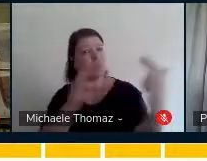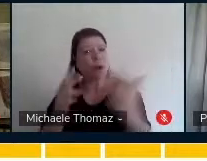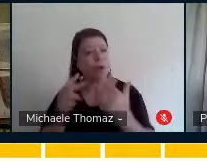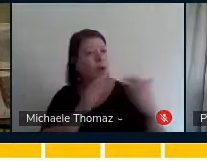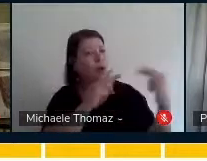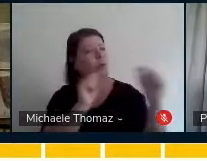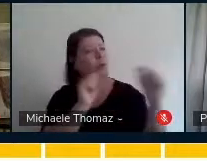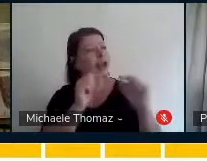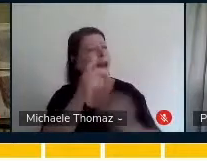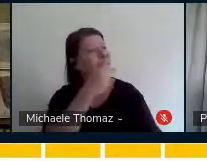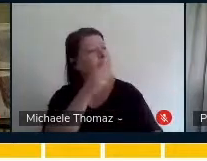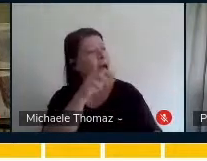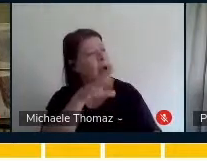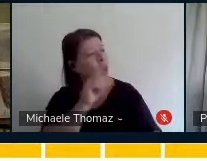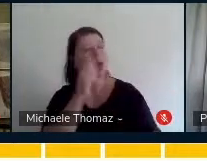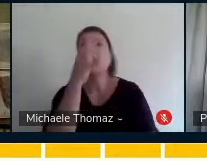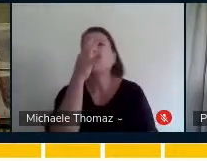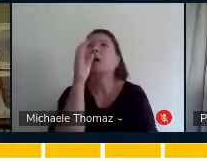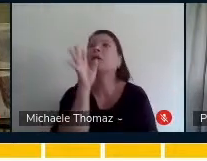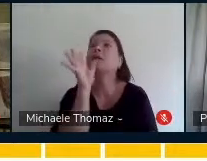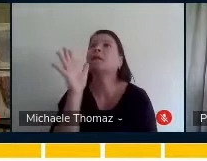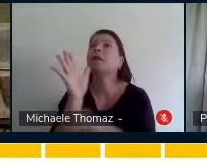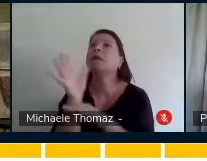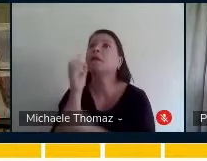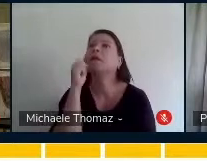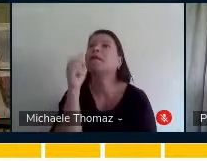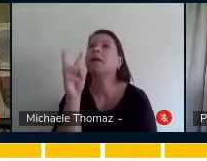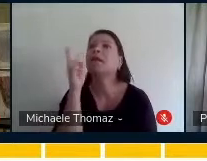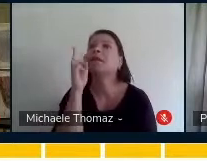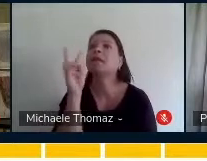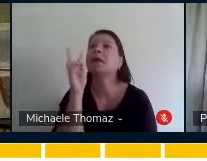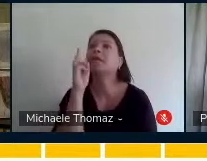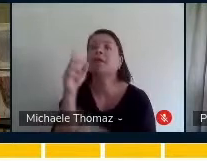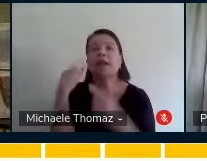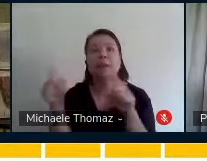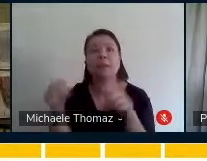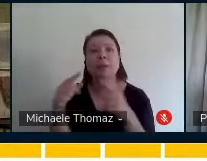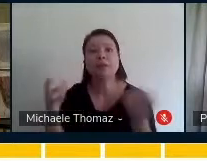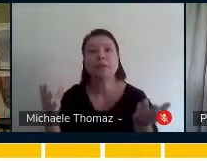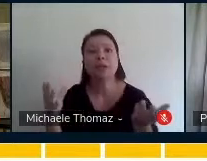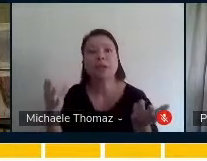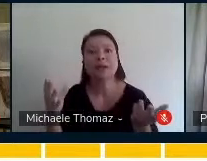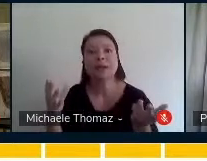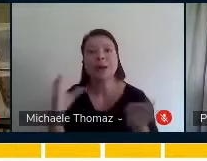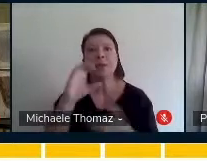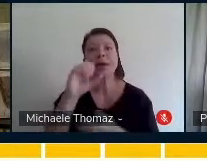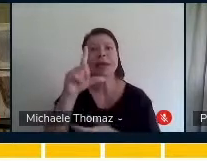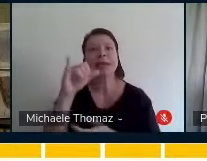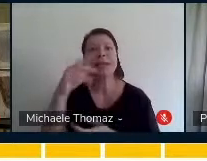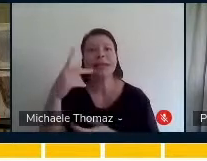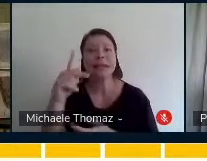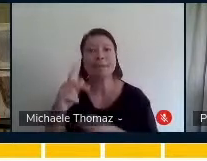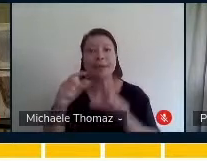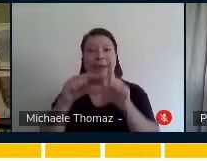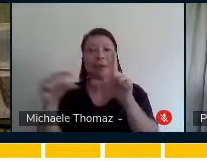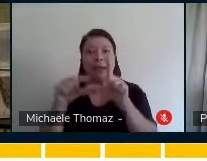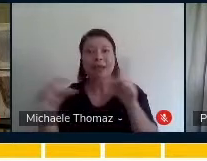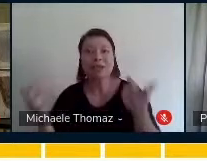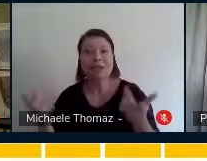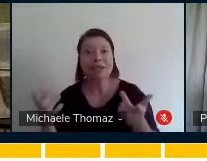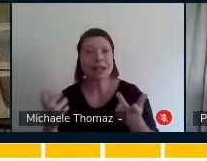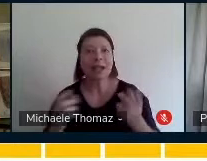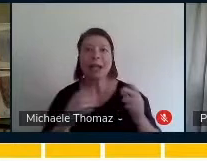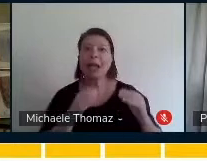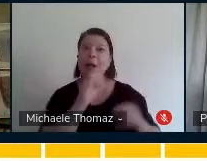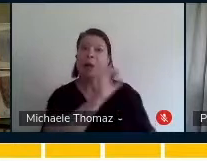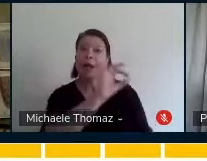gente estava surdo e ouvinte juntos no mesmo momento, numa mesma experiência musical,